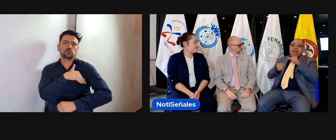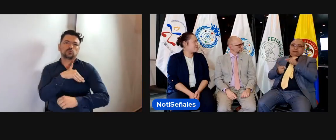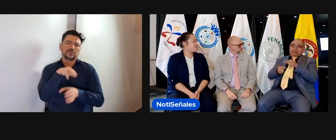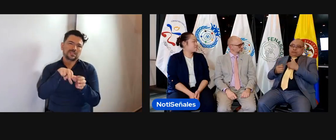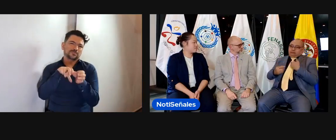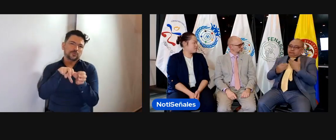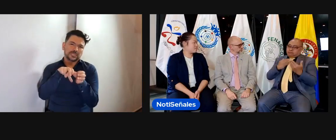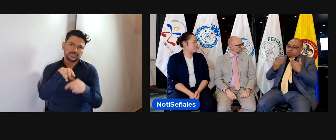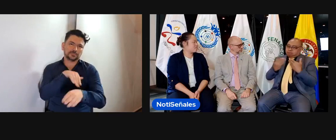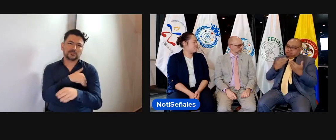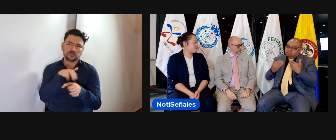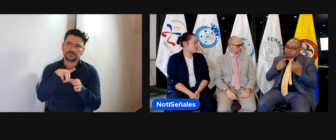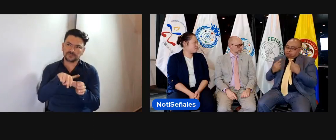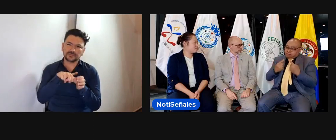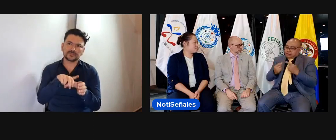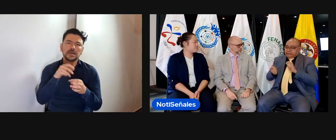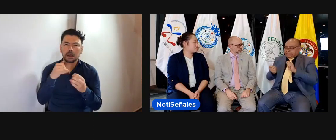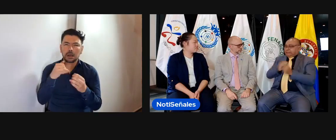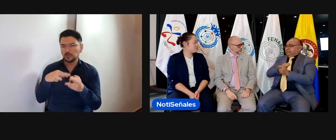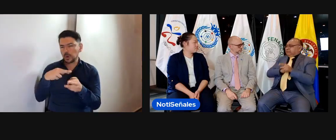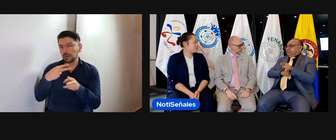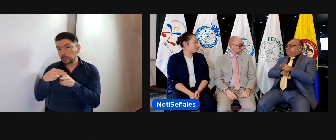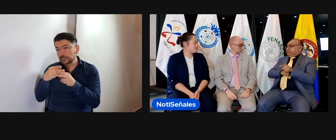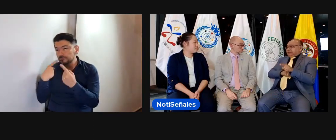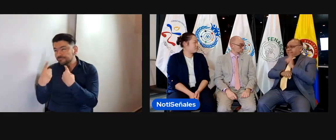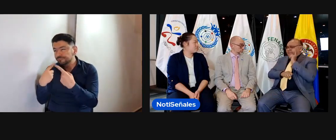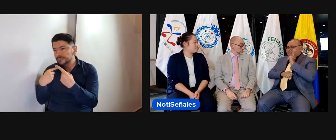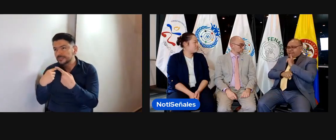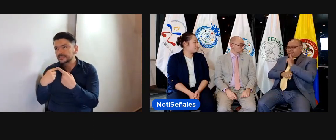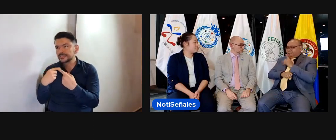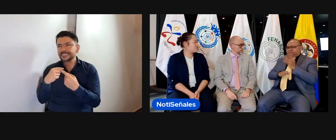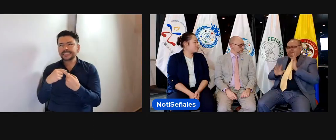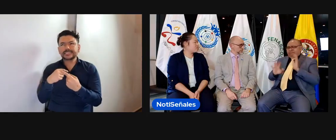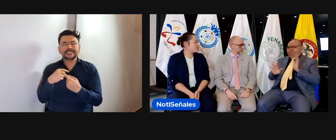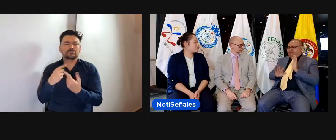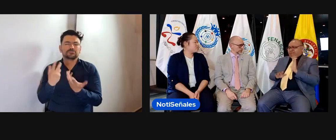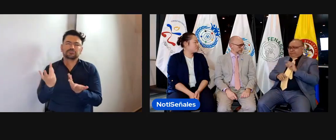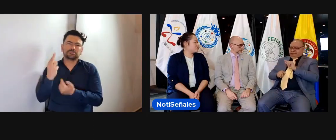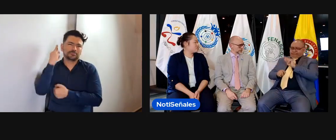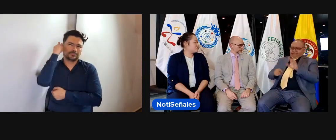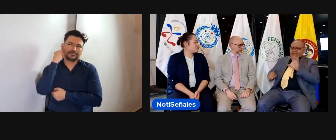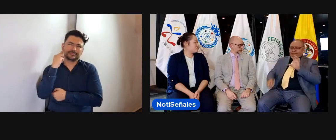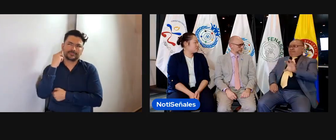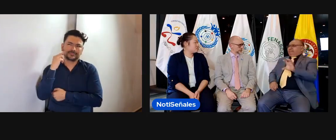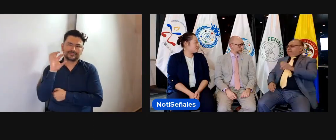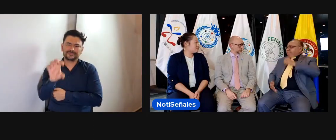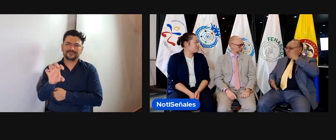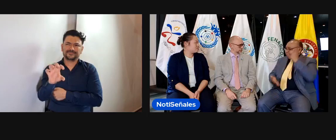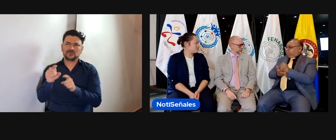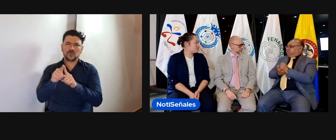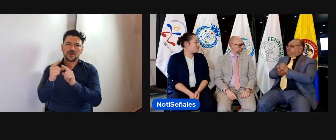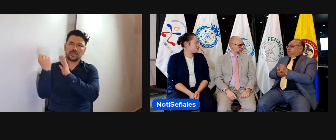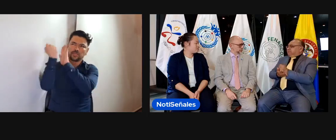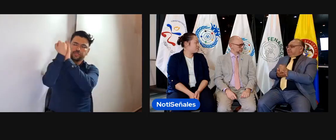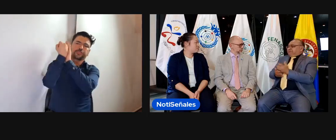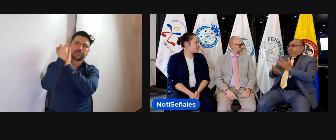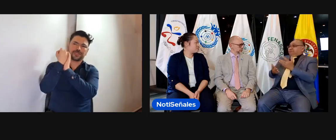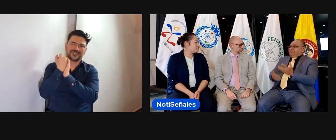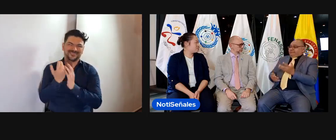Ministerio de Transporte, llegar a unas conversaciones, a unas mesas de trabajo, para poder cambiar ese ícono. O sea, eso es estigmatizarnos un